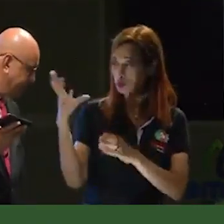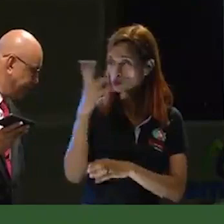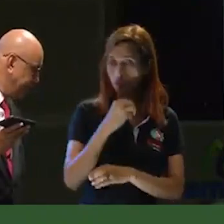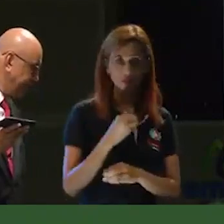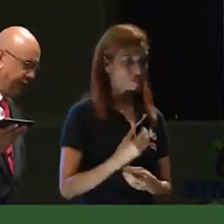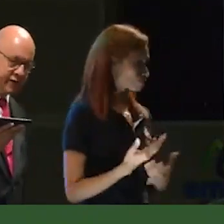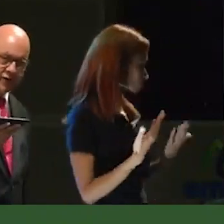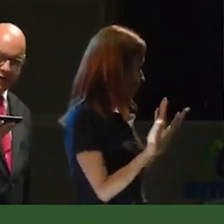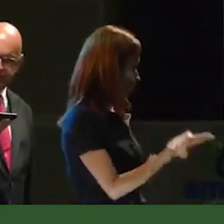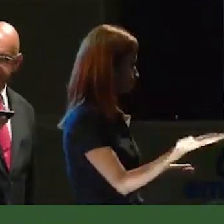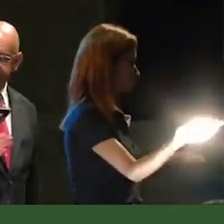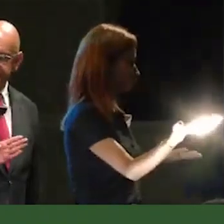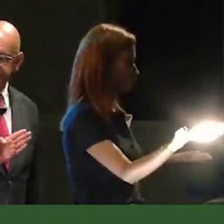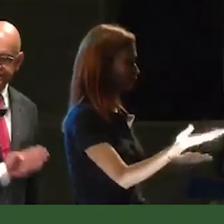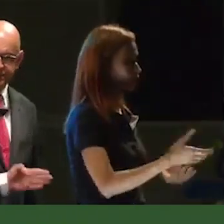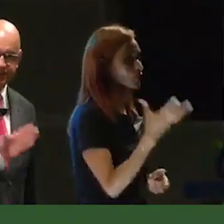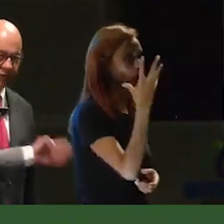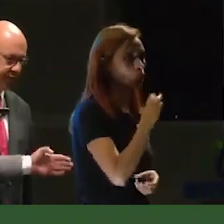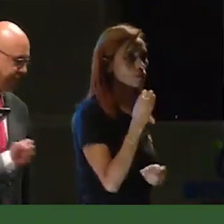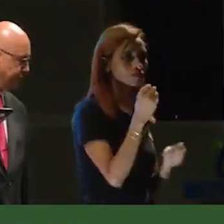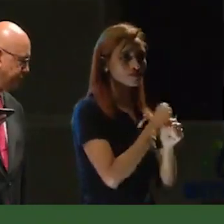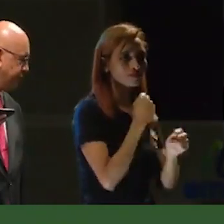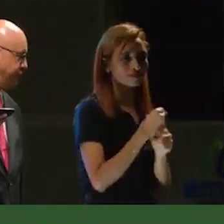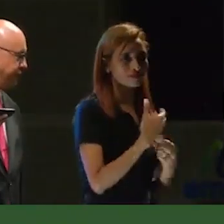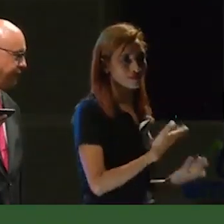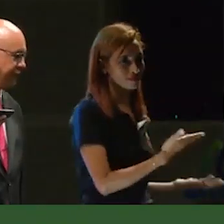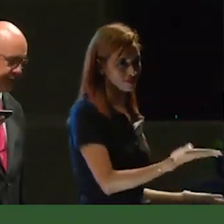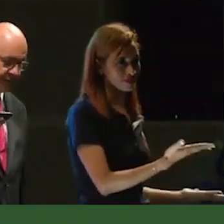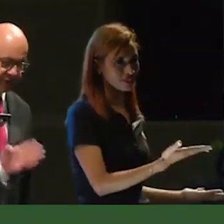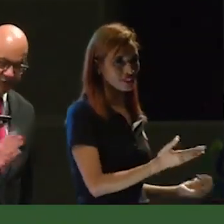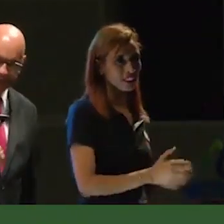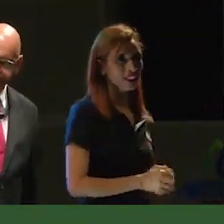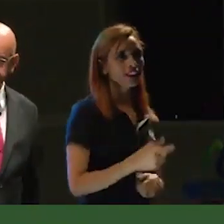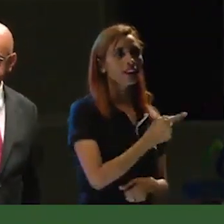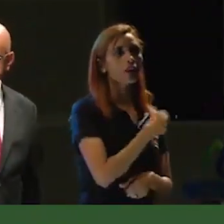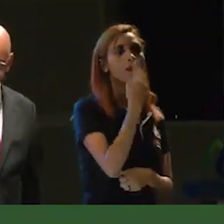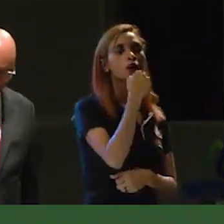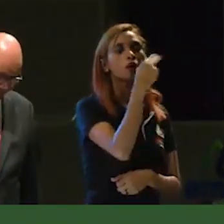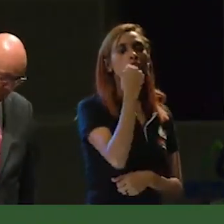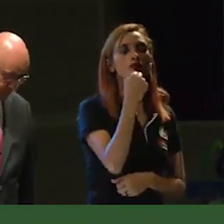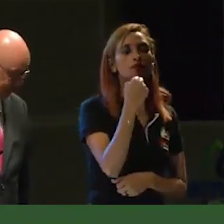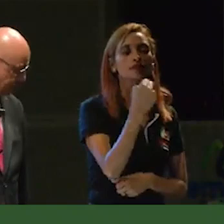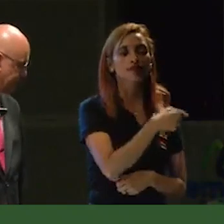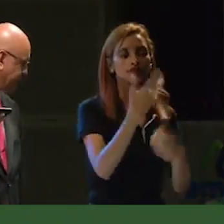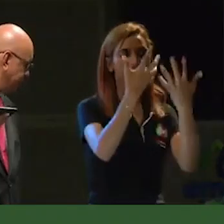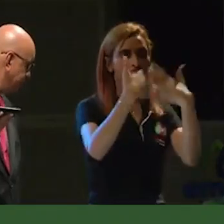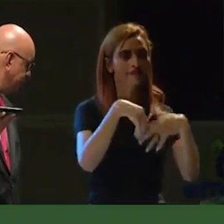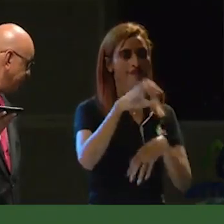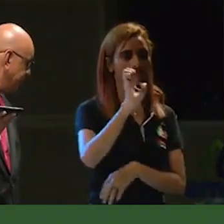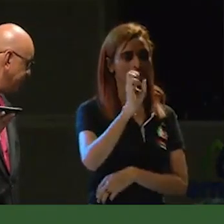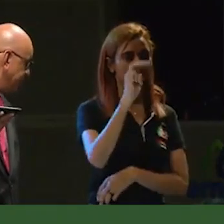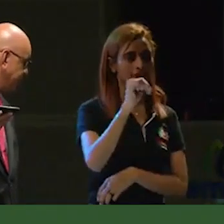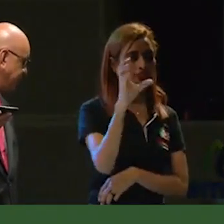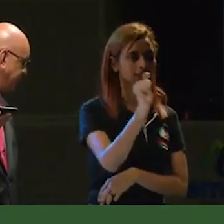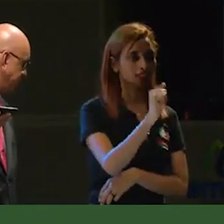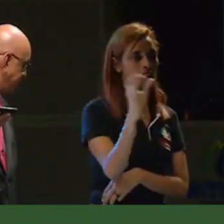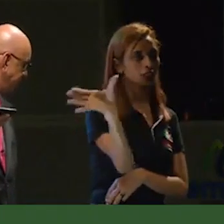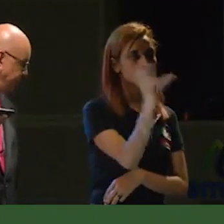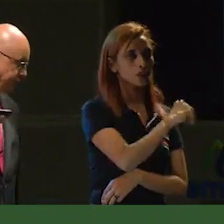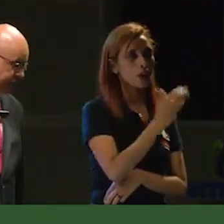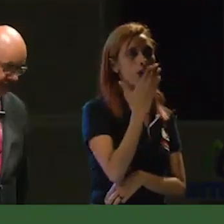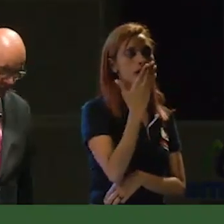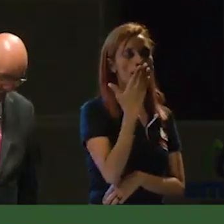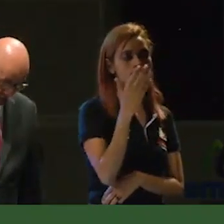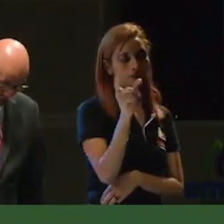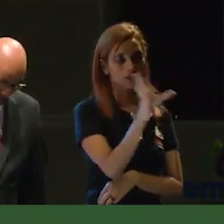lo pueden ver acá. De empresas públicas de Calarcá, comprometidos con toda la población calarqueña. Con